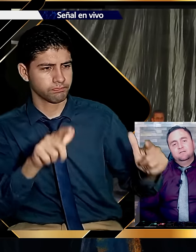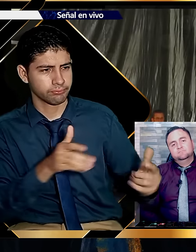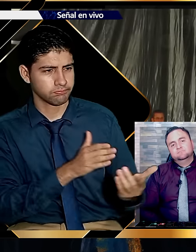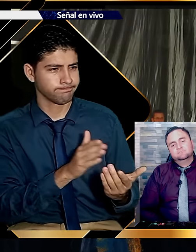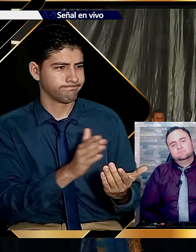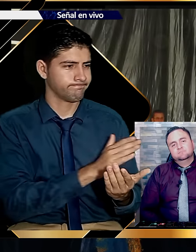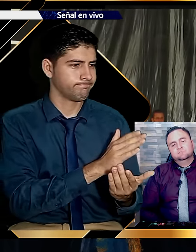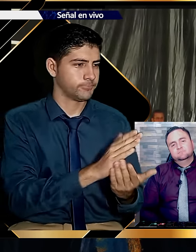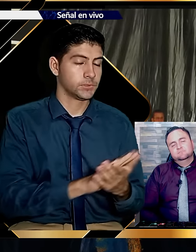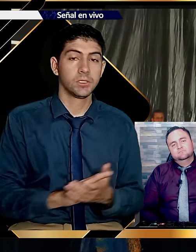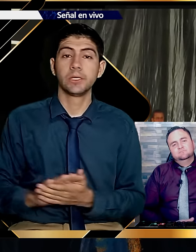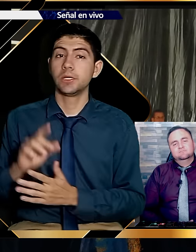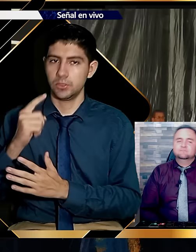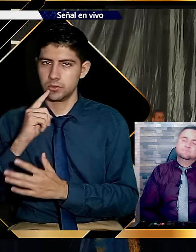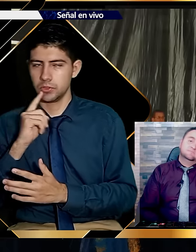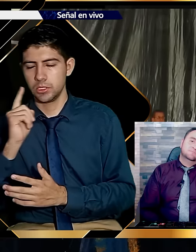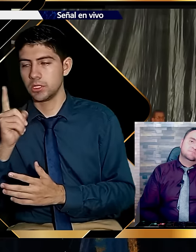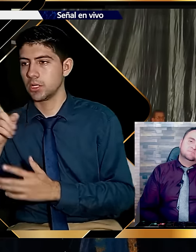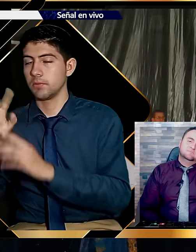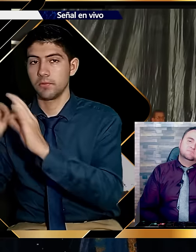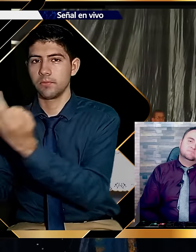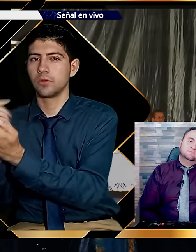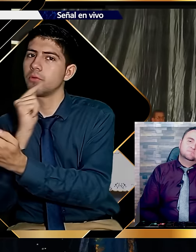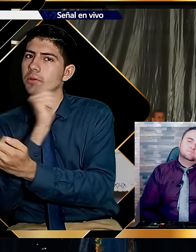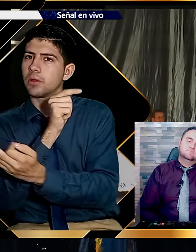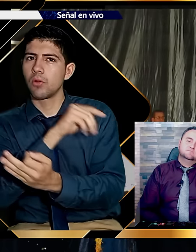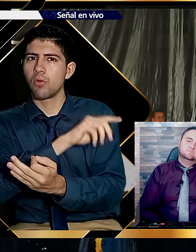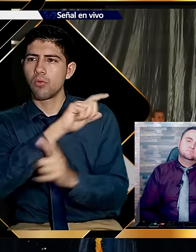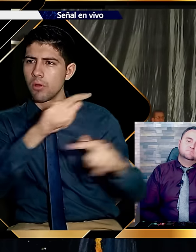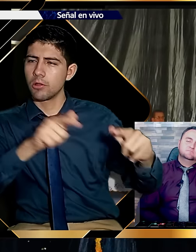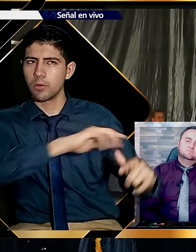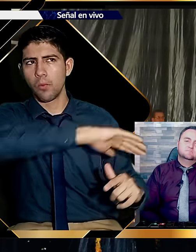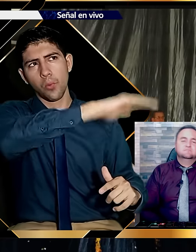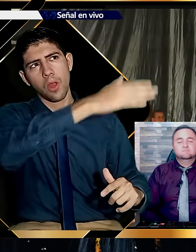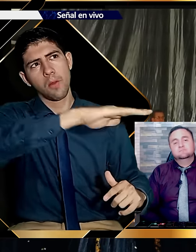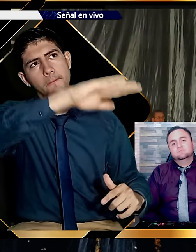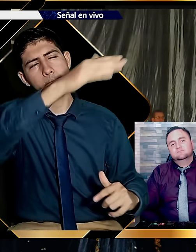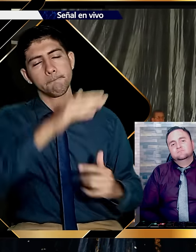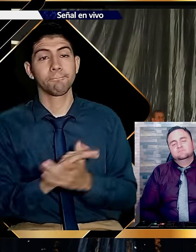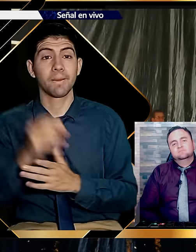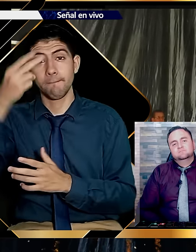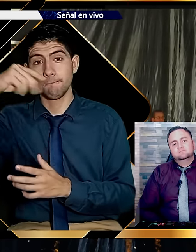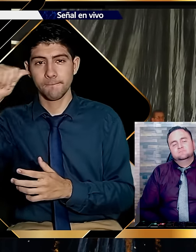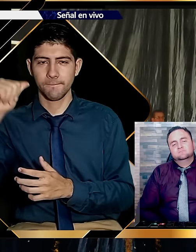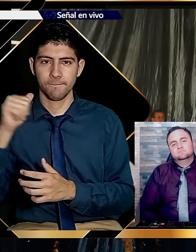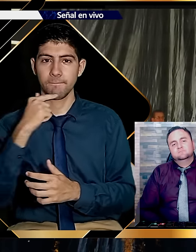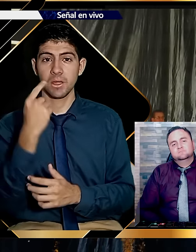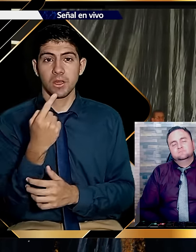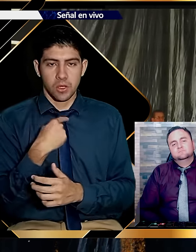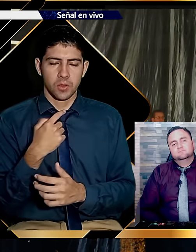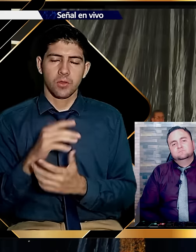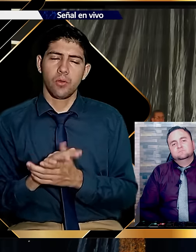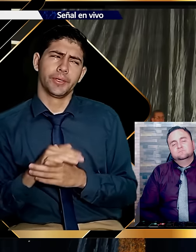hasta el Nevado del Cocuy. Yo le había dicho a mi familia, yo voy a ir al Nevado del Cocuy. Y mi hija me dijo,